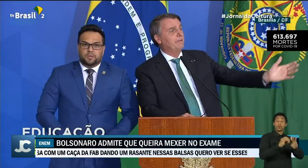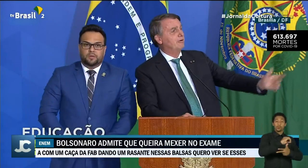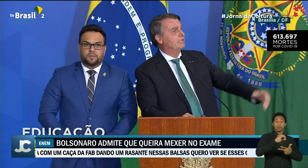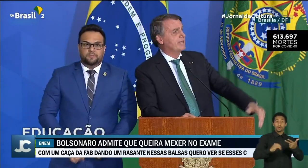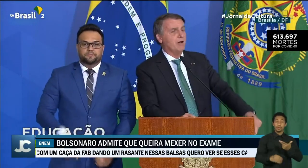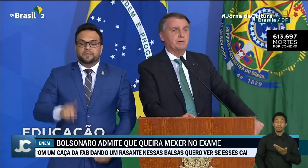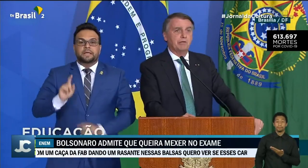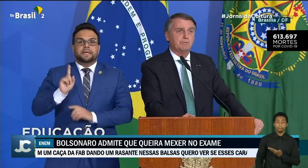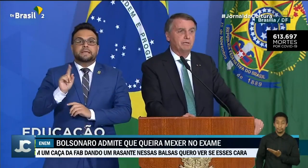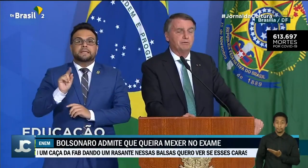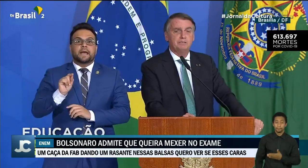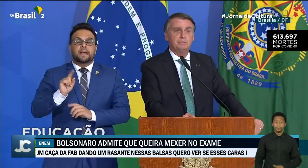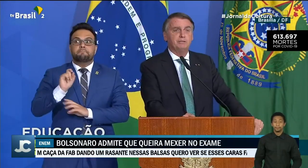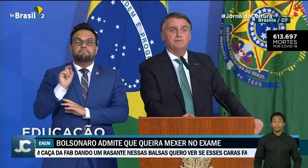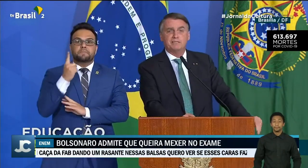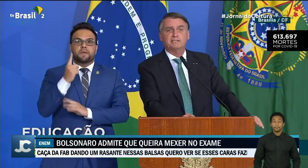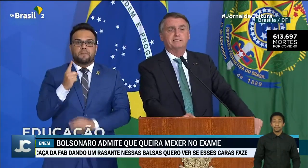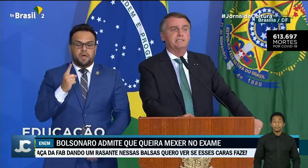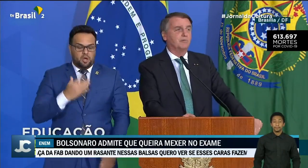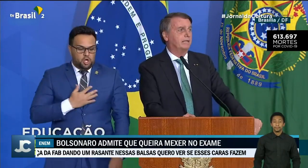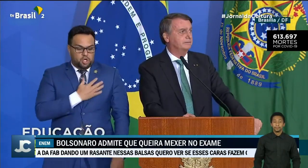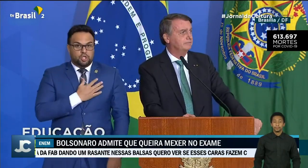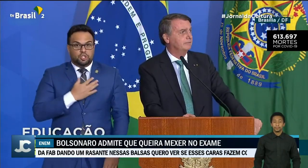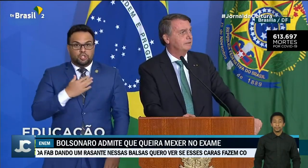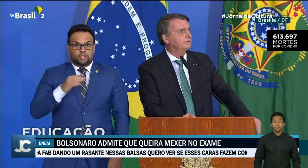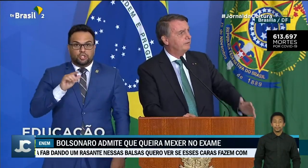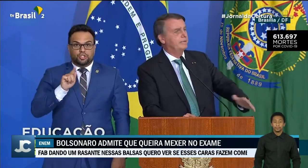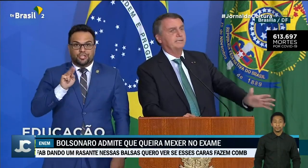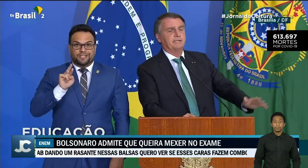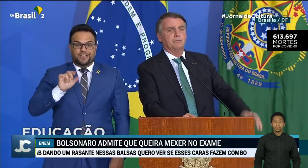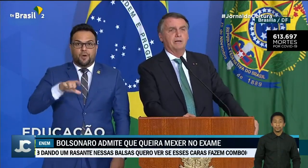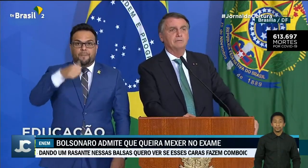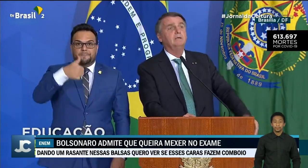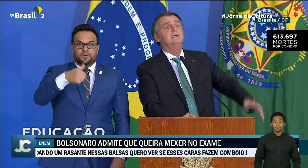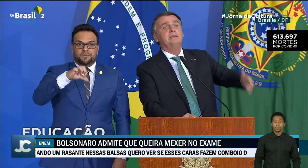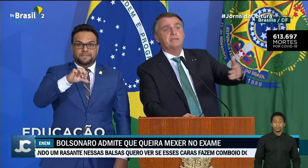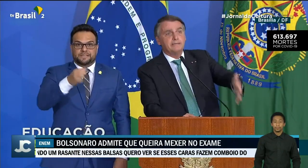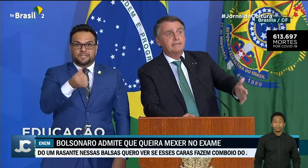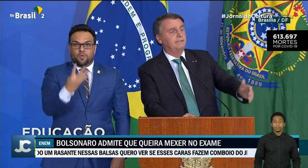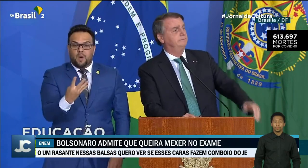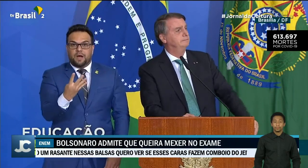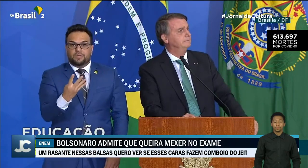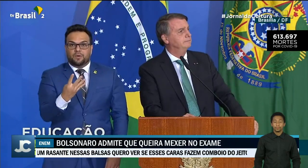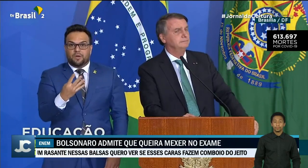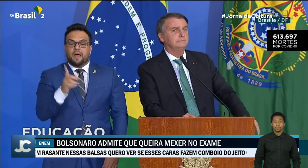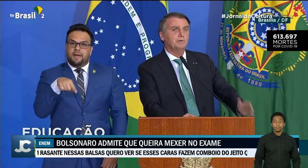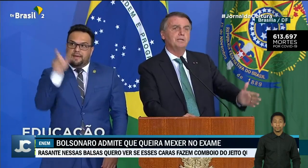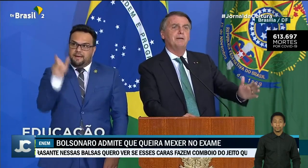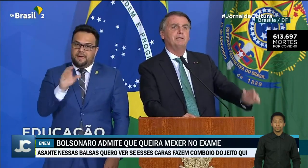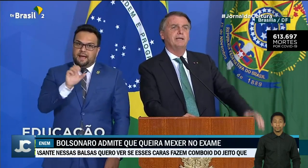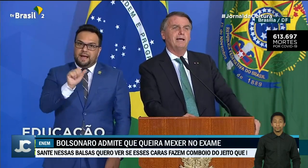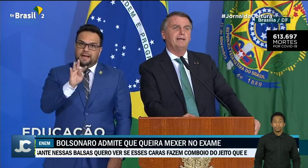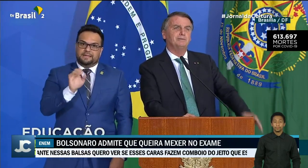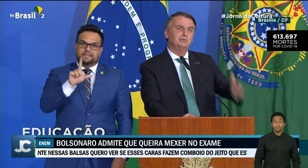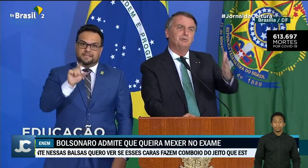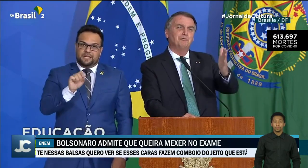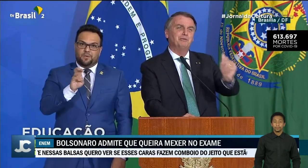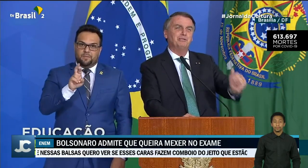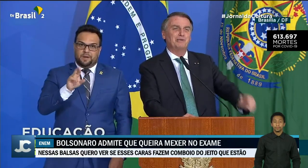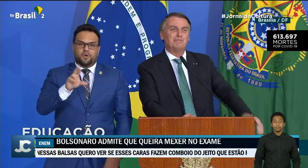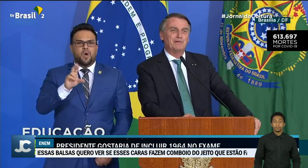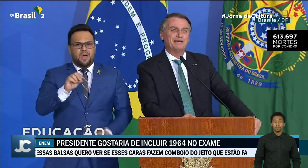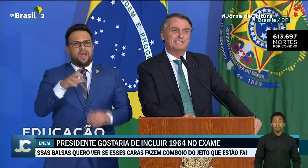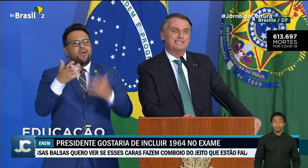Quem foi o primeiro general que assumiu em 1964? Foi Castelo Branco. Em que data? Eu queria botar lá,